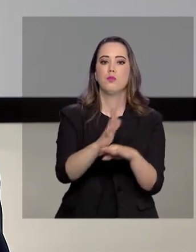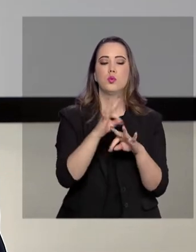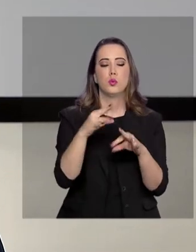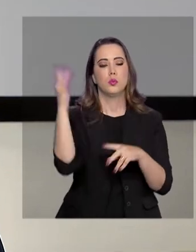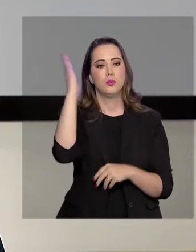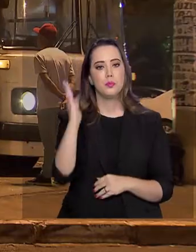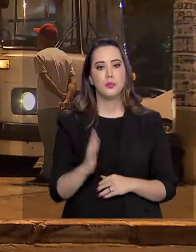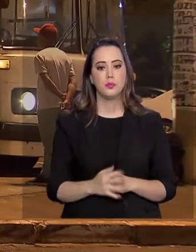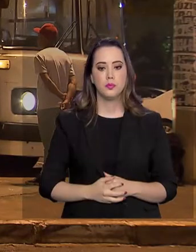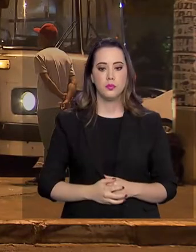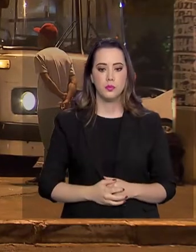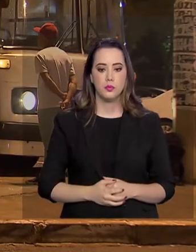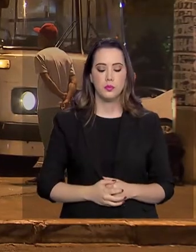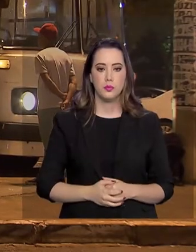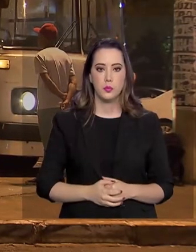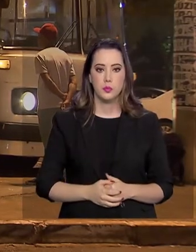país.